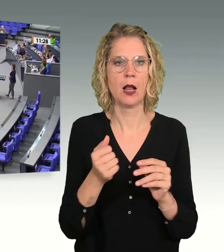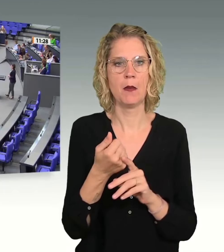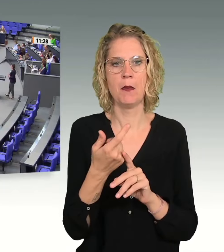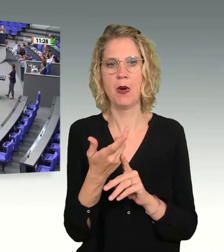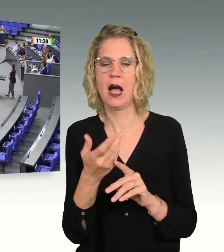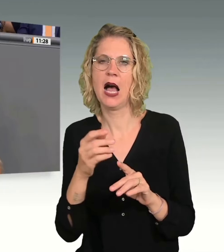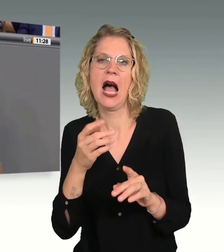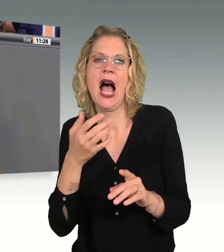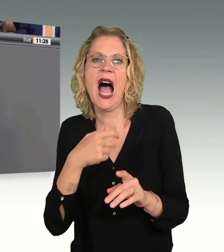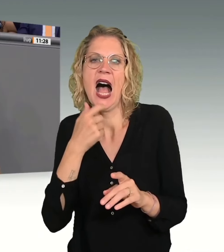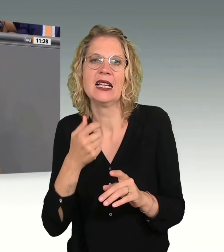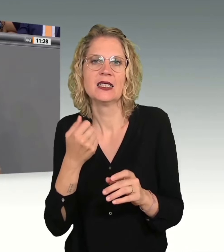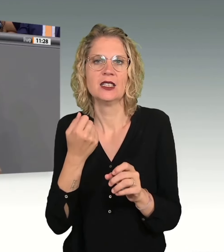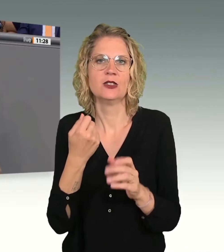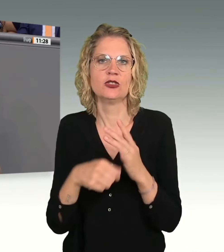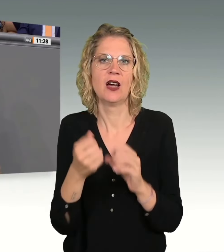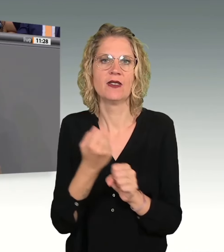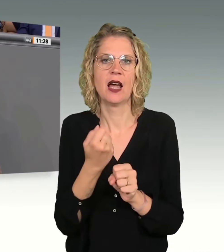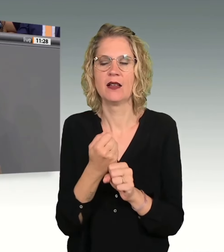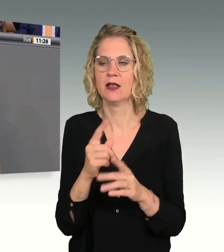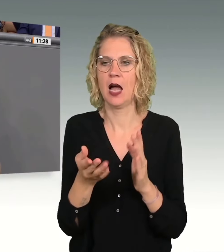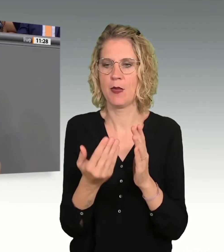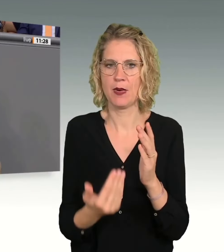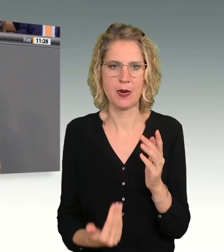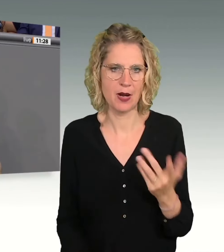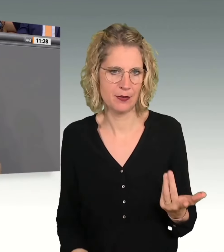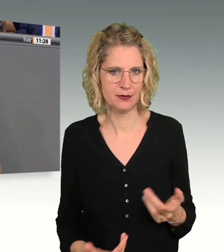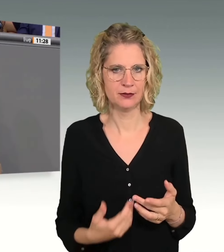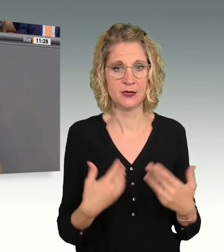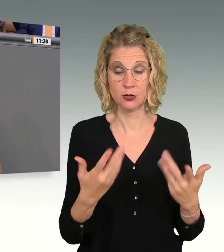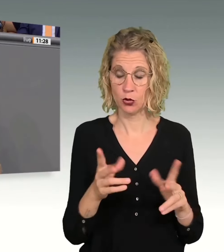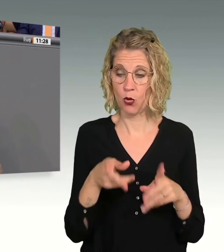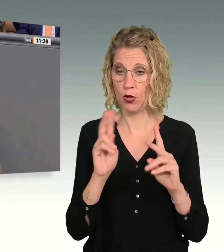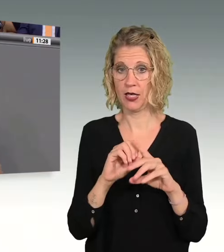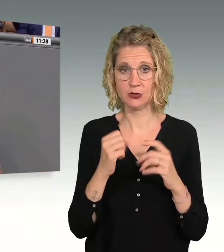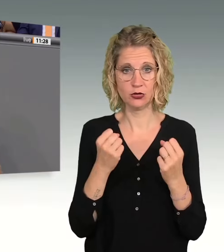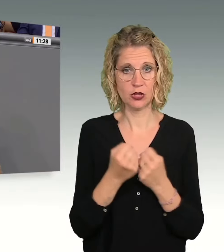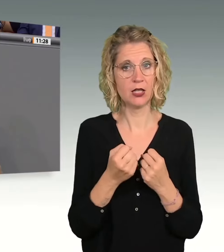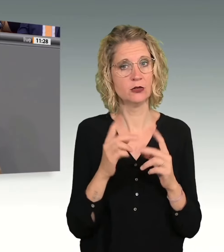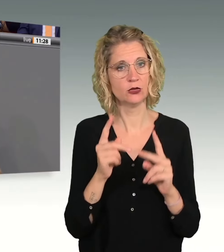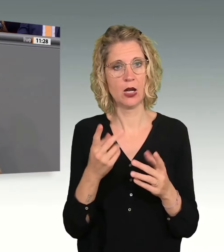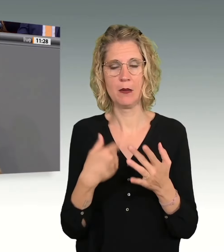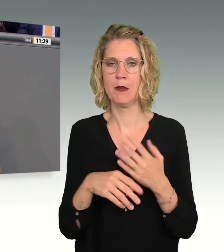So stärken wir den Rechtsstaat und gewährleisten die Durchsetzung von Gesetzen, meine lieben Kolleginnen und Kollegen.